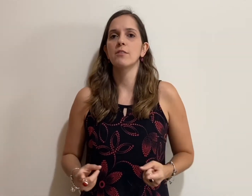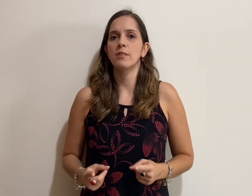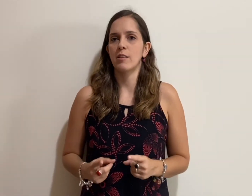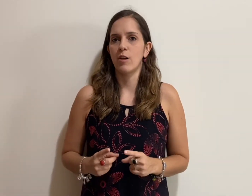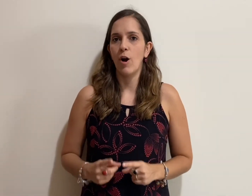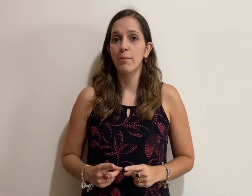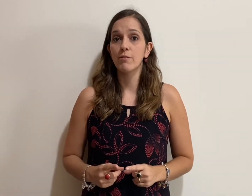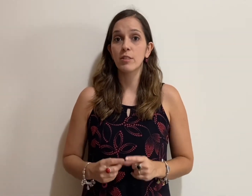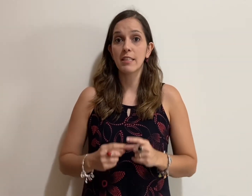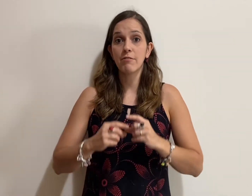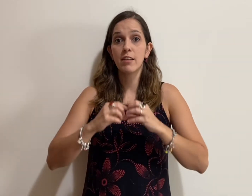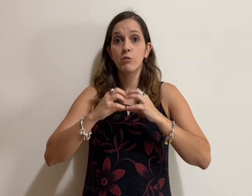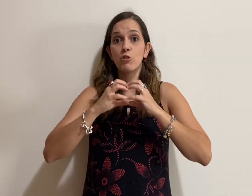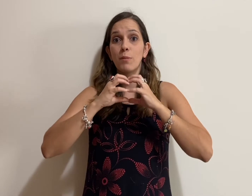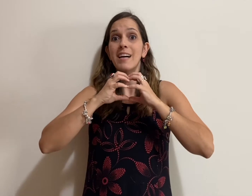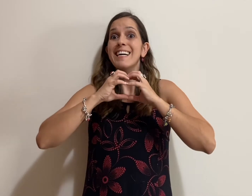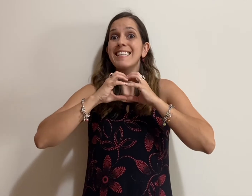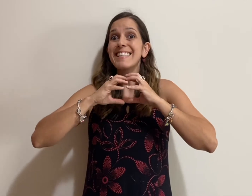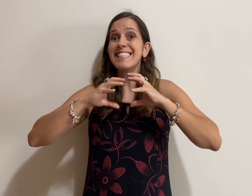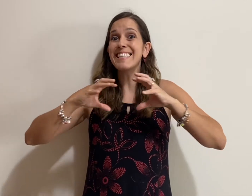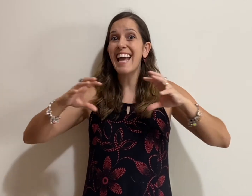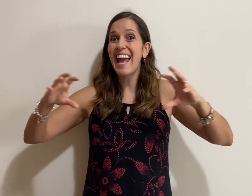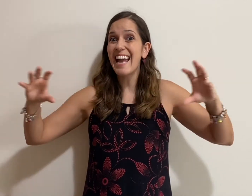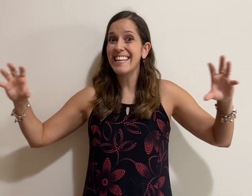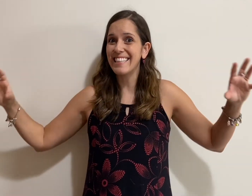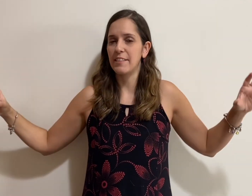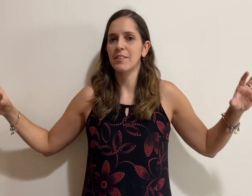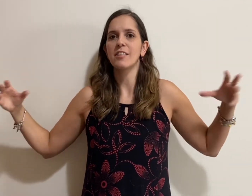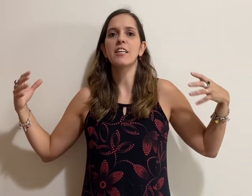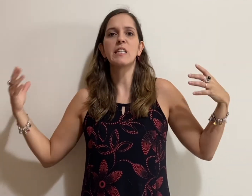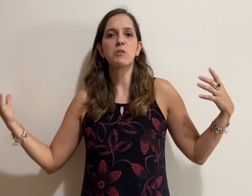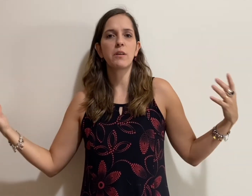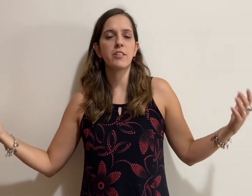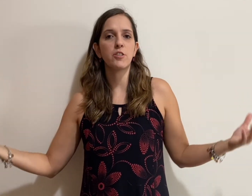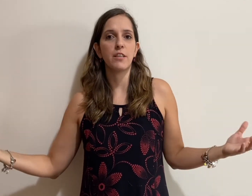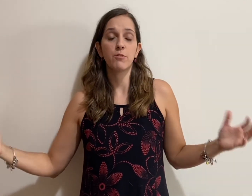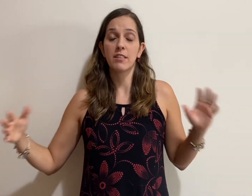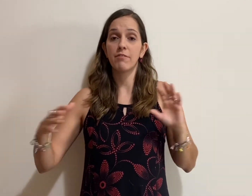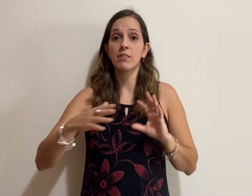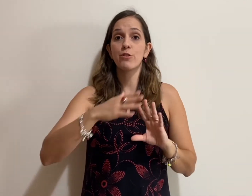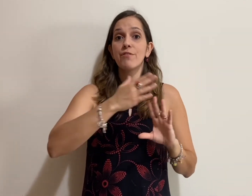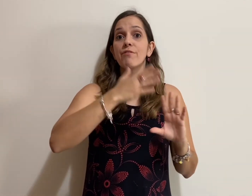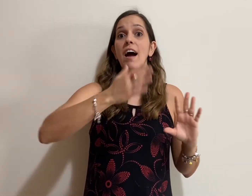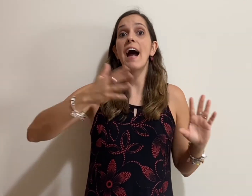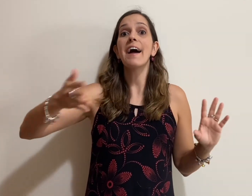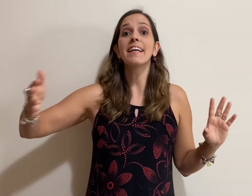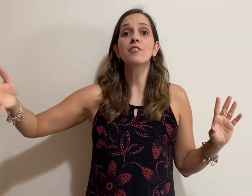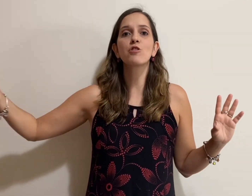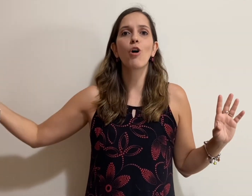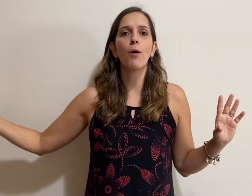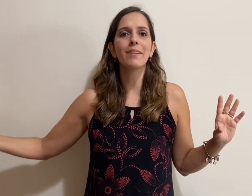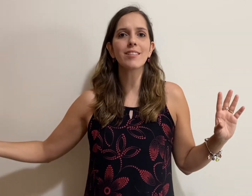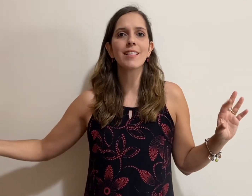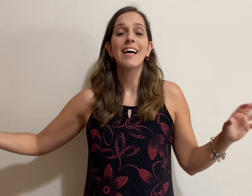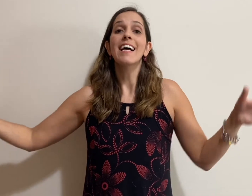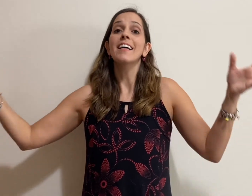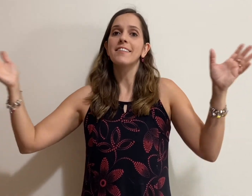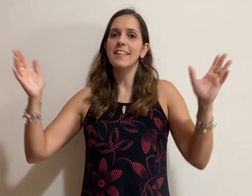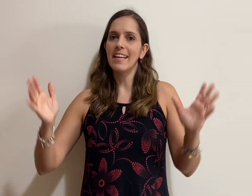dessa obra, você está falando de uma série. O que isso quer dizer? Você está falando de várias obras dele